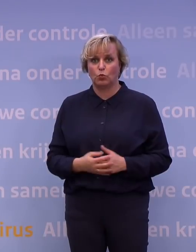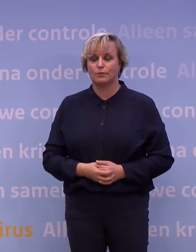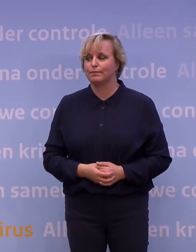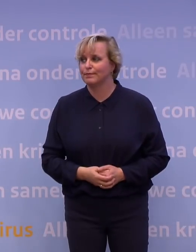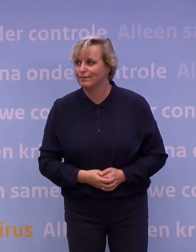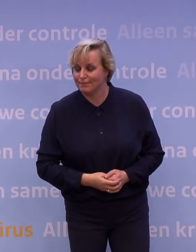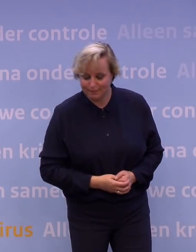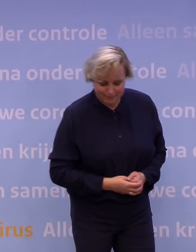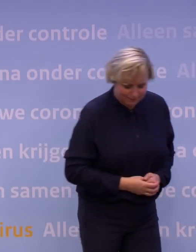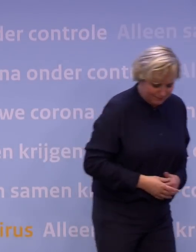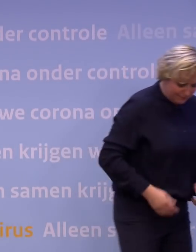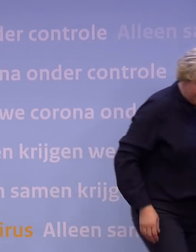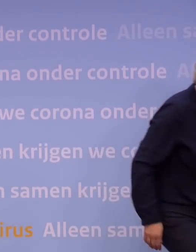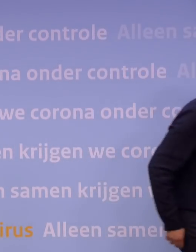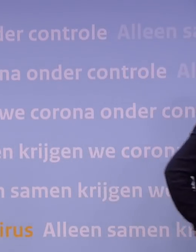NRC.